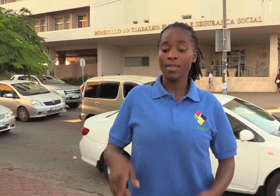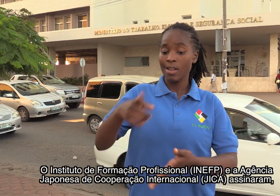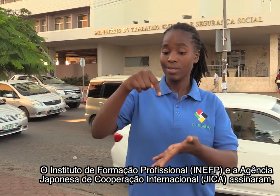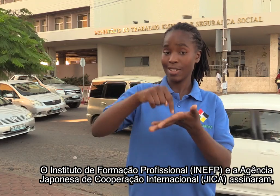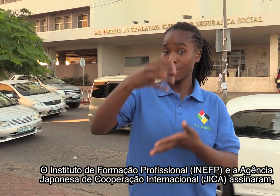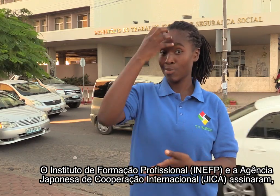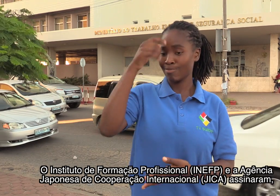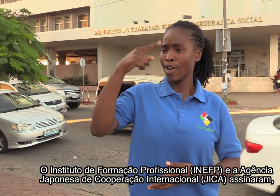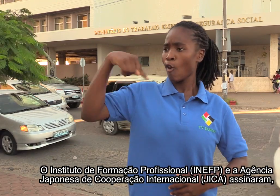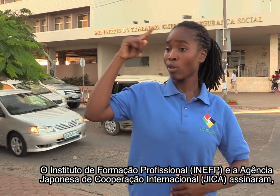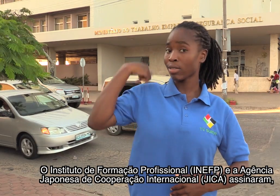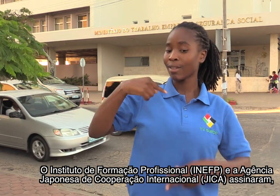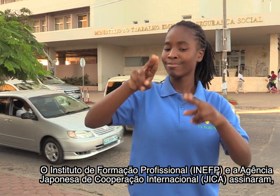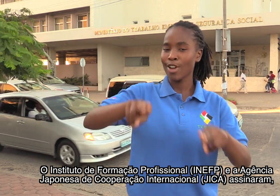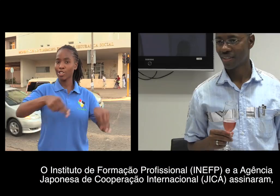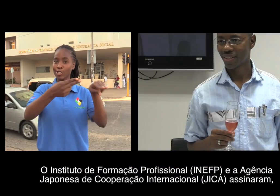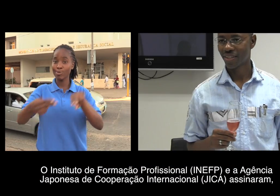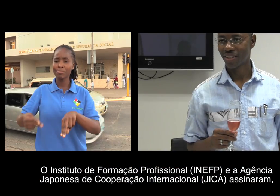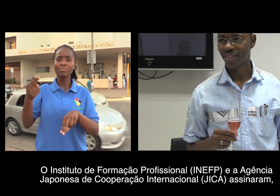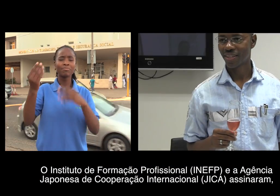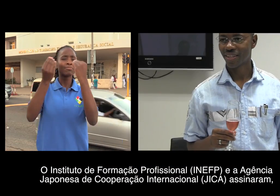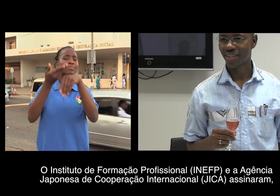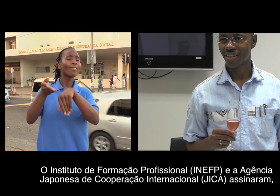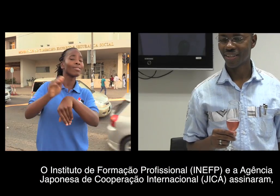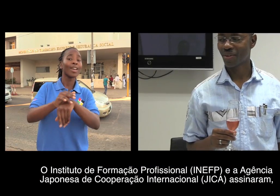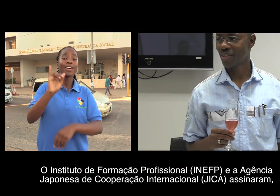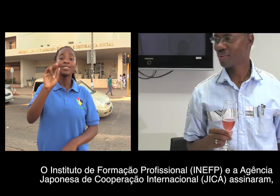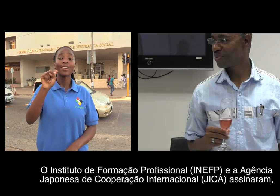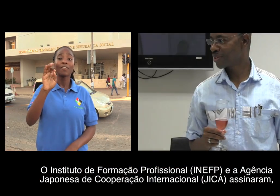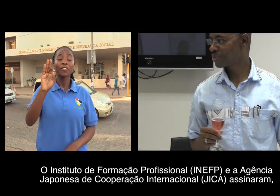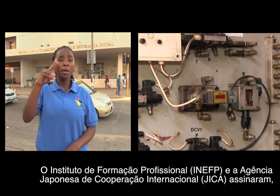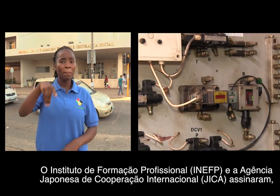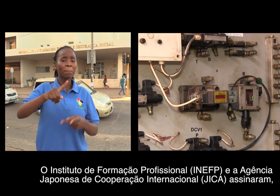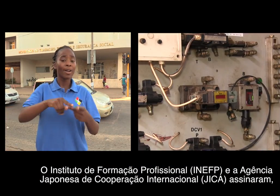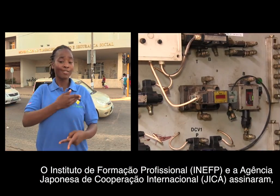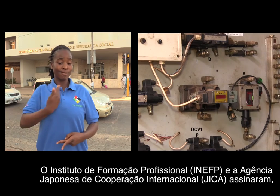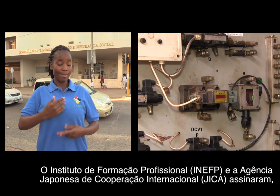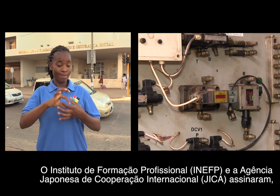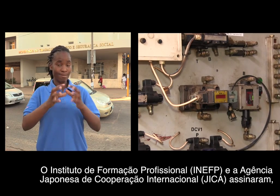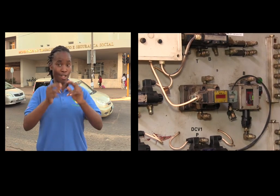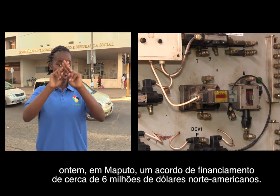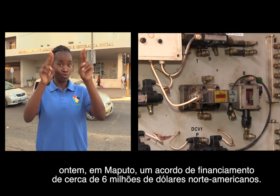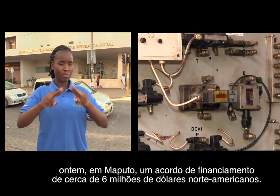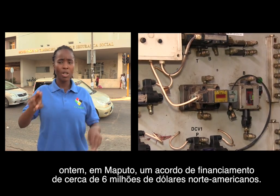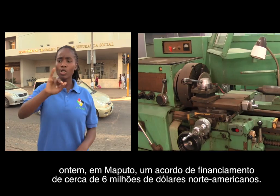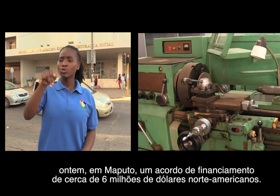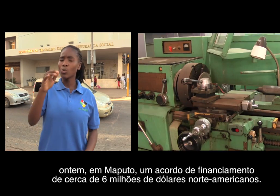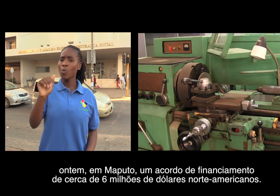O Estudo de Formação Profissional e Agências Japonesas de Cooperação Internacional assinaram ontem em Maputo um acordo